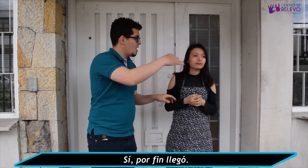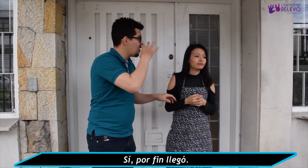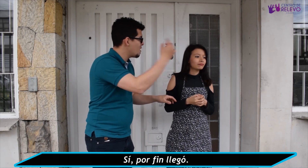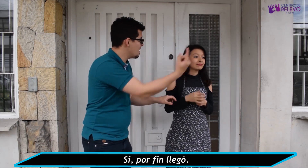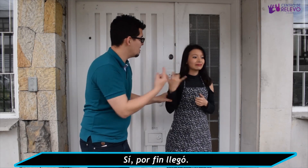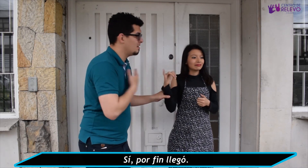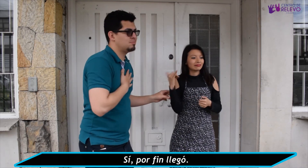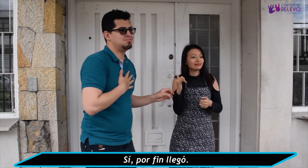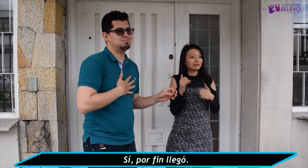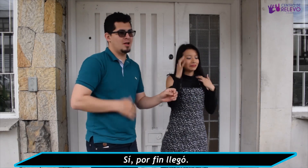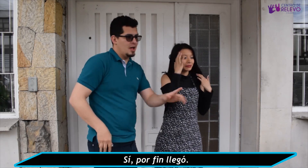Sí, por fin llegó.